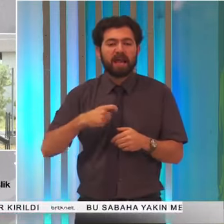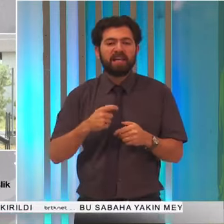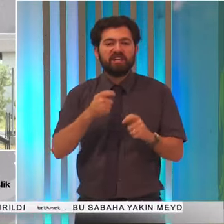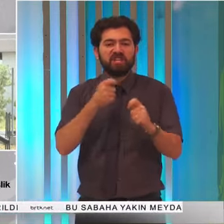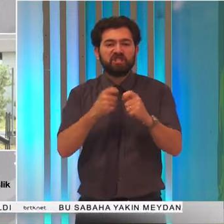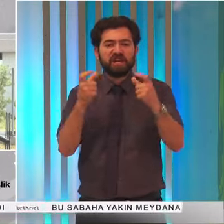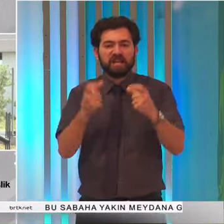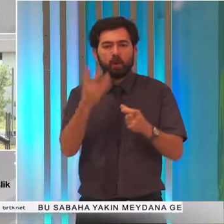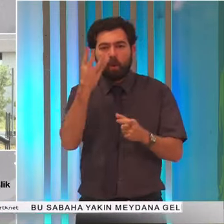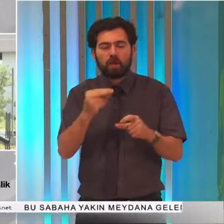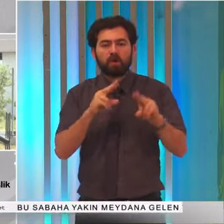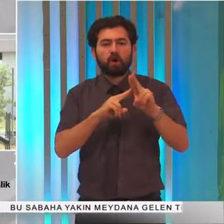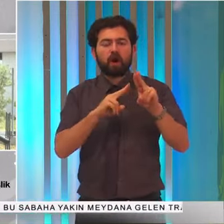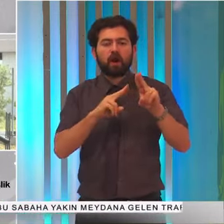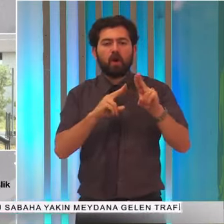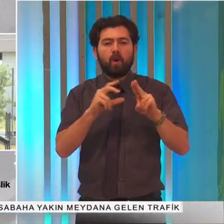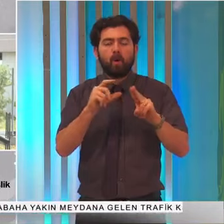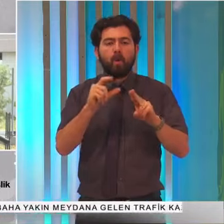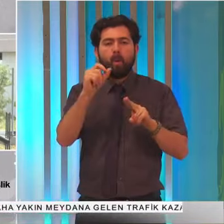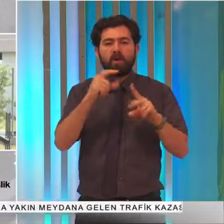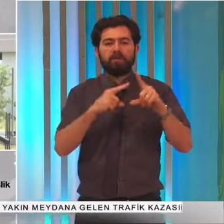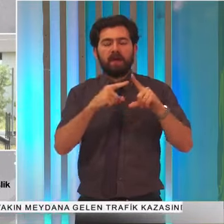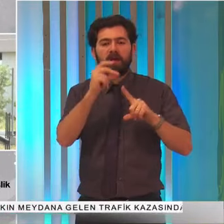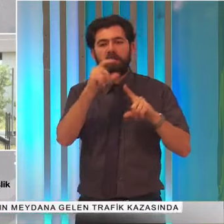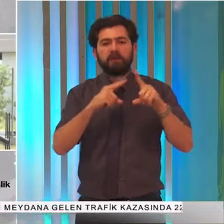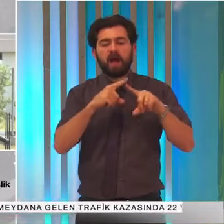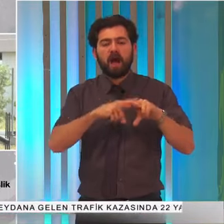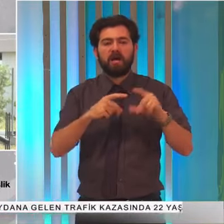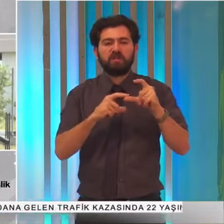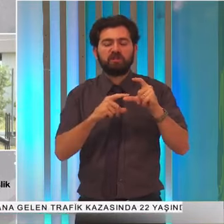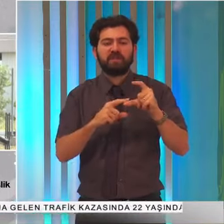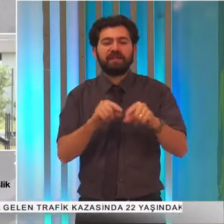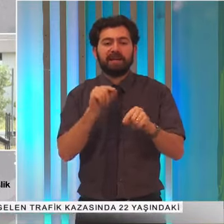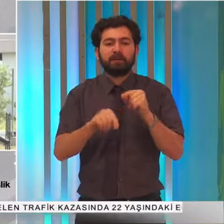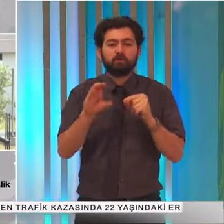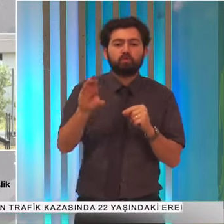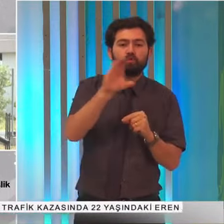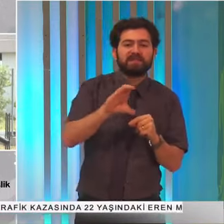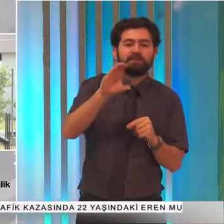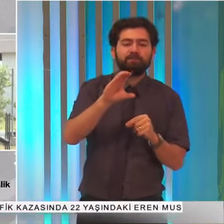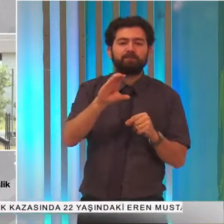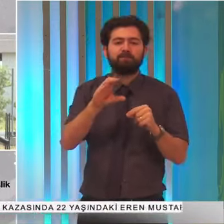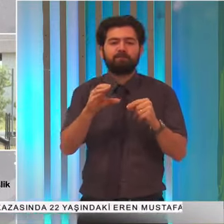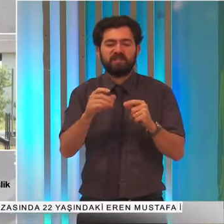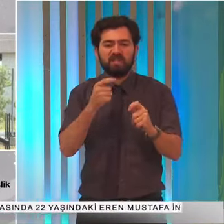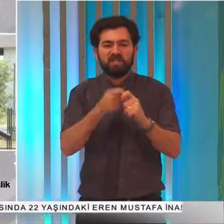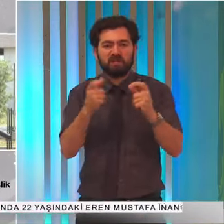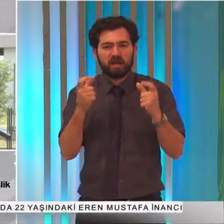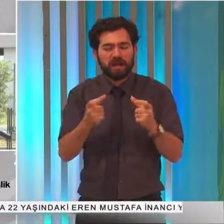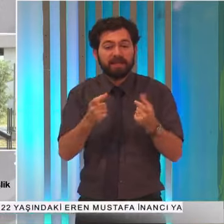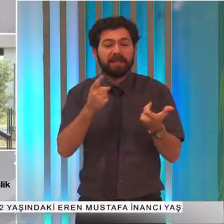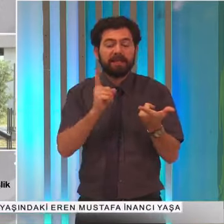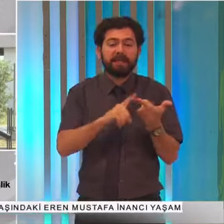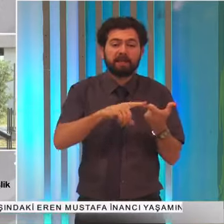Kotittaş Kıbrıs Turizm Şirketi. İkinci etabının ise İskele